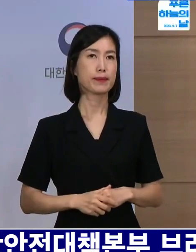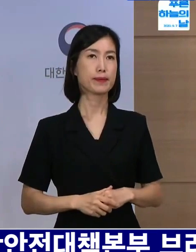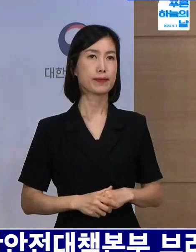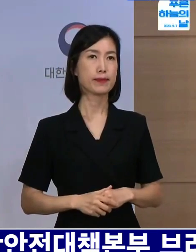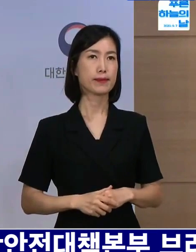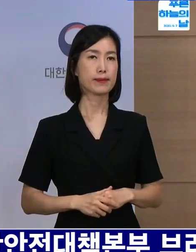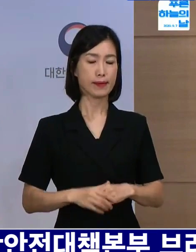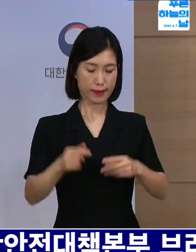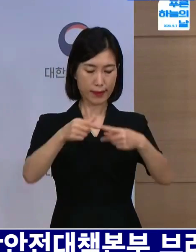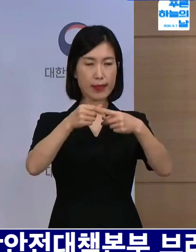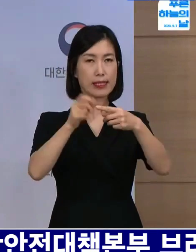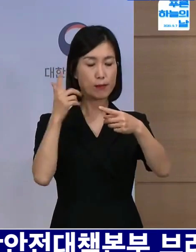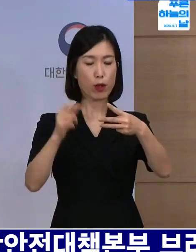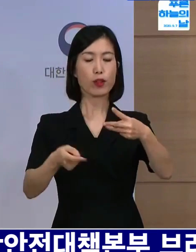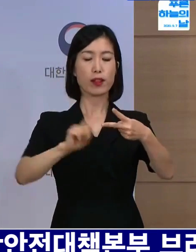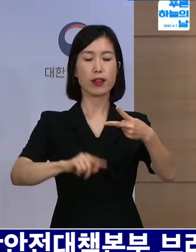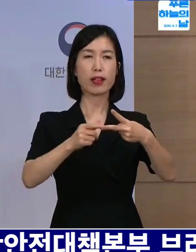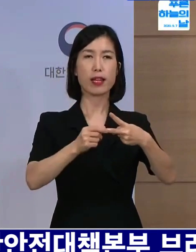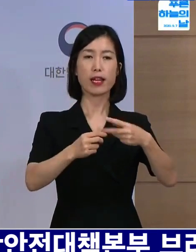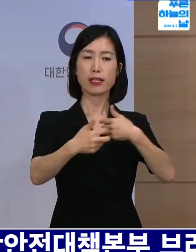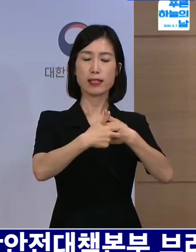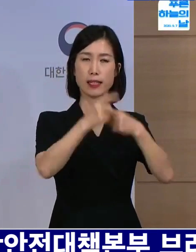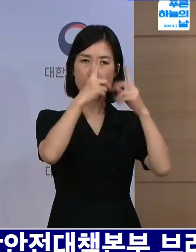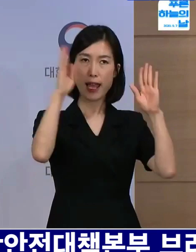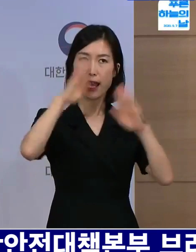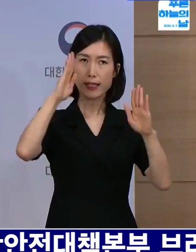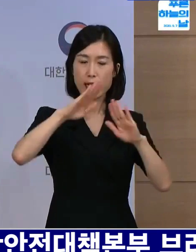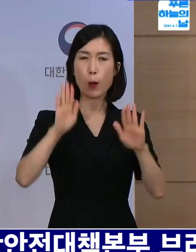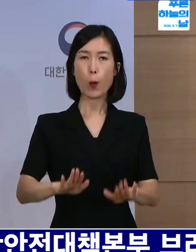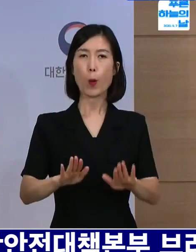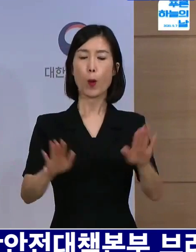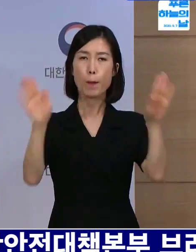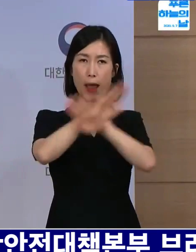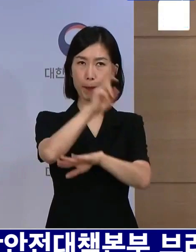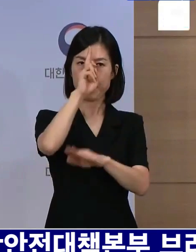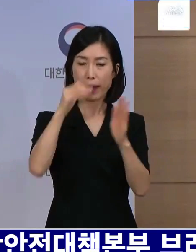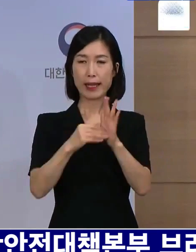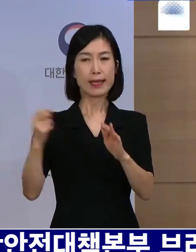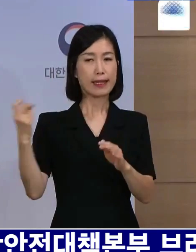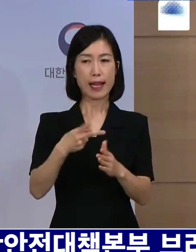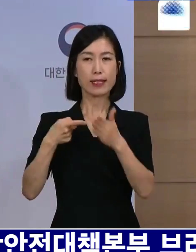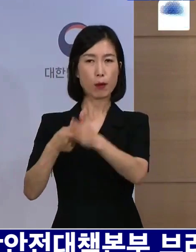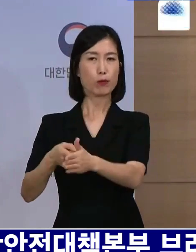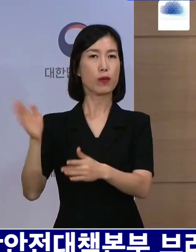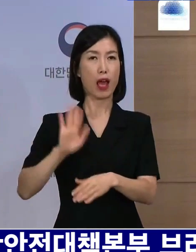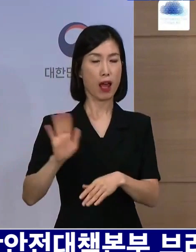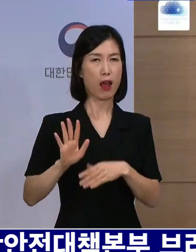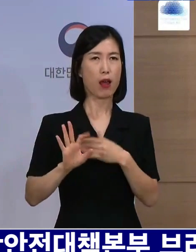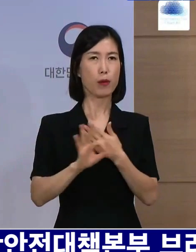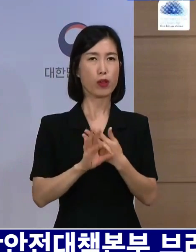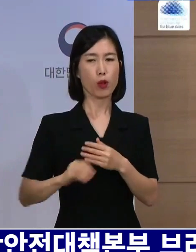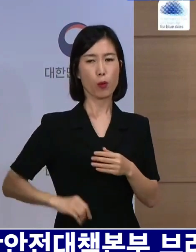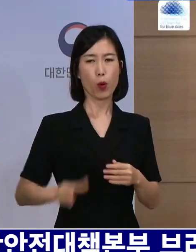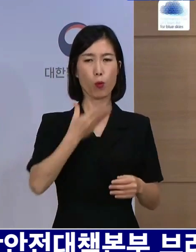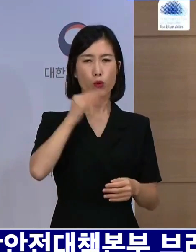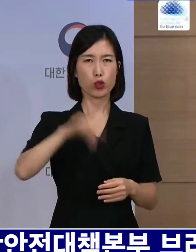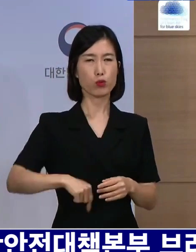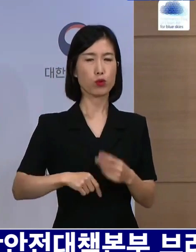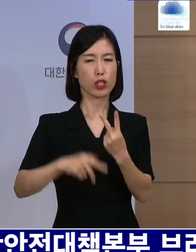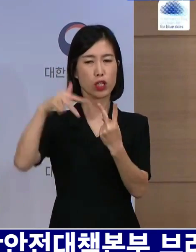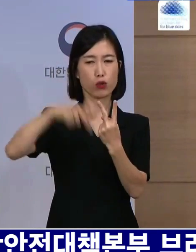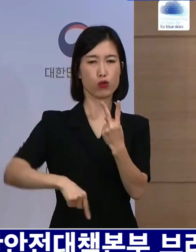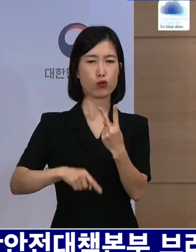같이 더 드리겠습니다. 의대생협회 측에서 오늘 24시까지 재섭수 안 하기로 해서 복지부가 2주